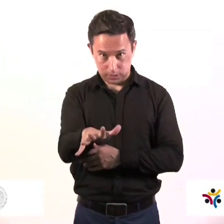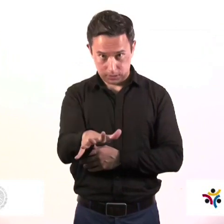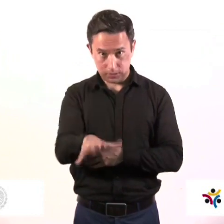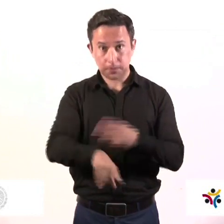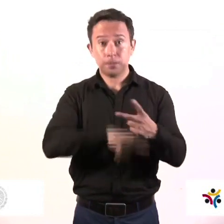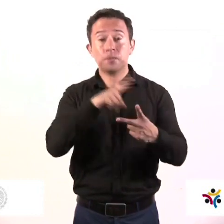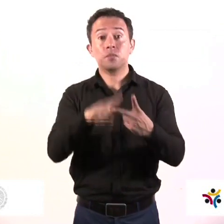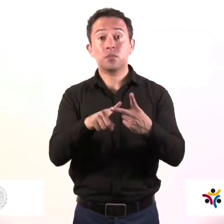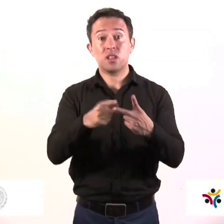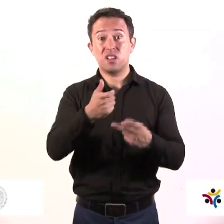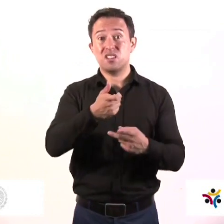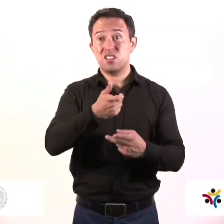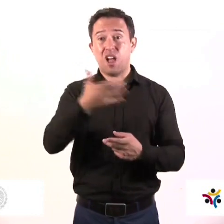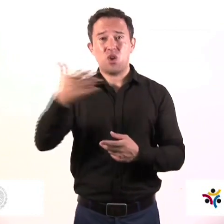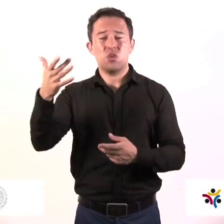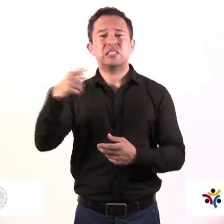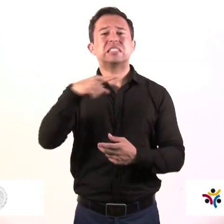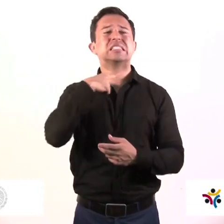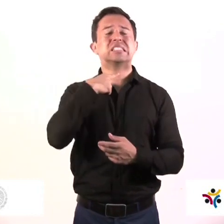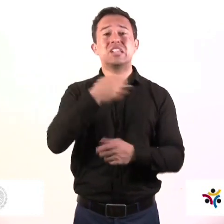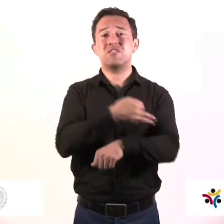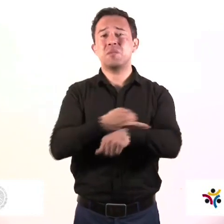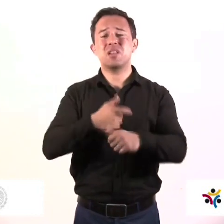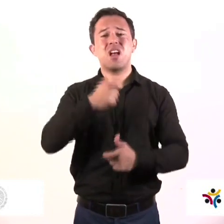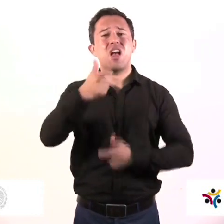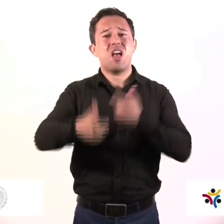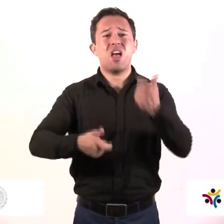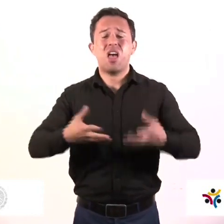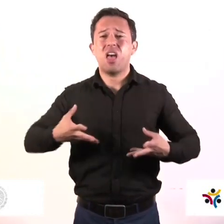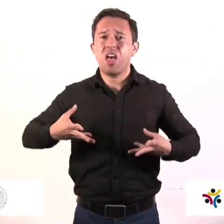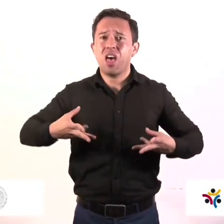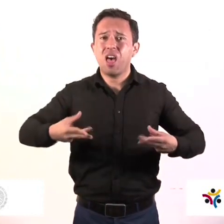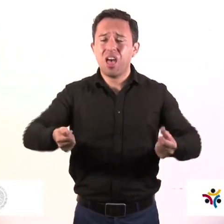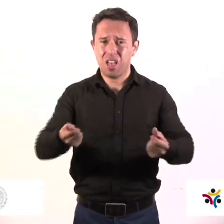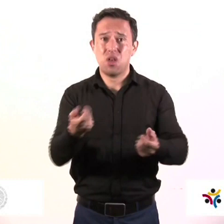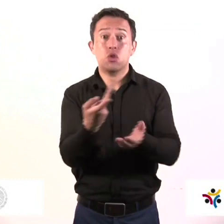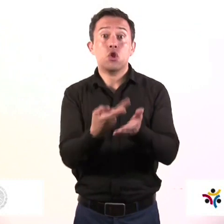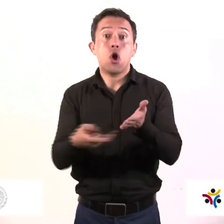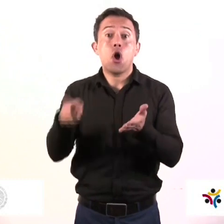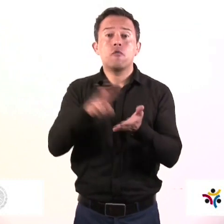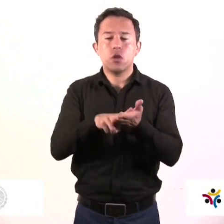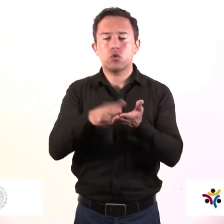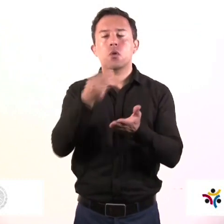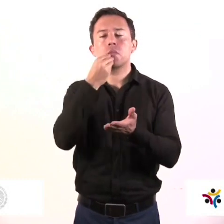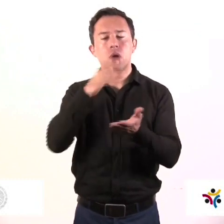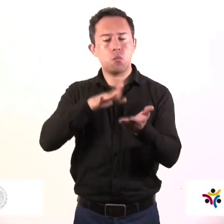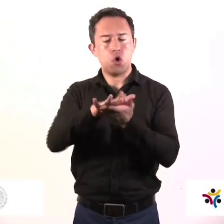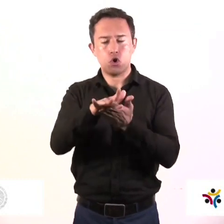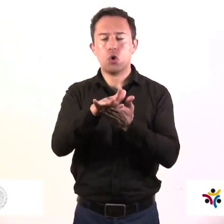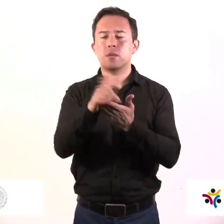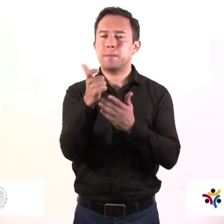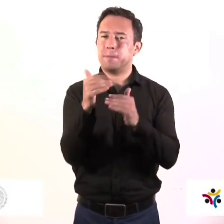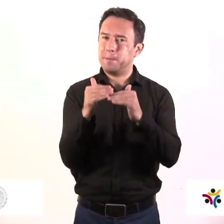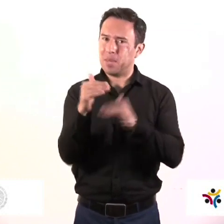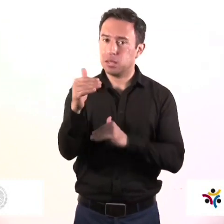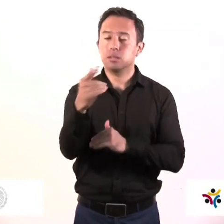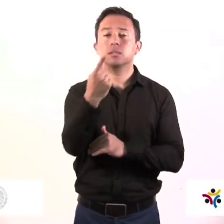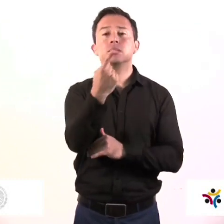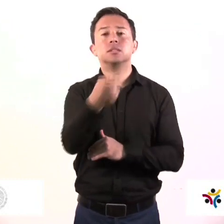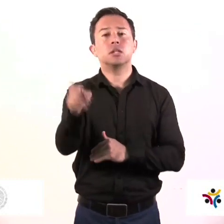Apoyo Infantil, 115 pesos mensuales por cada hija o hijo de 0 a 9 años de edad. Cada familia puede recibir como